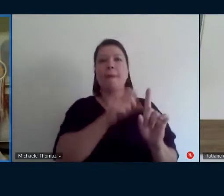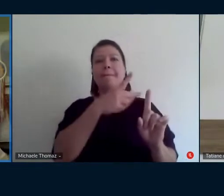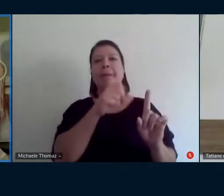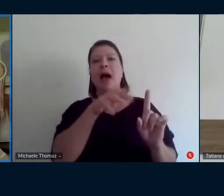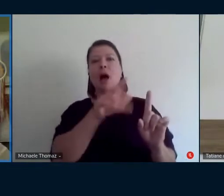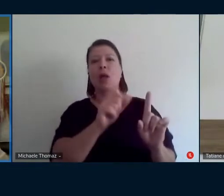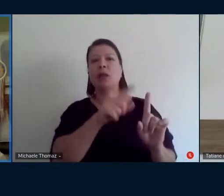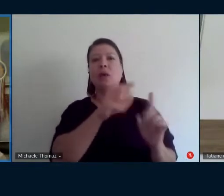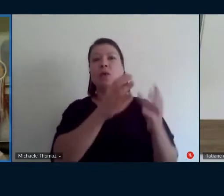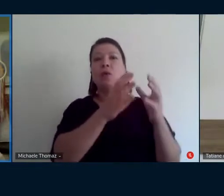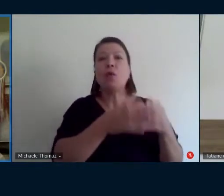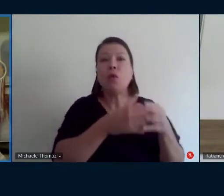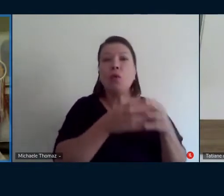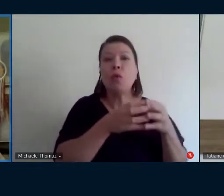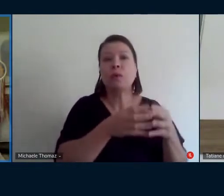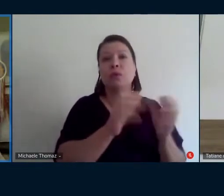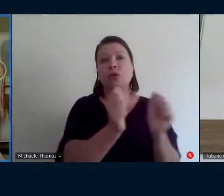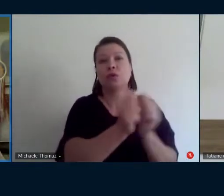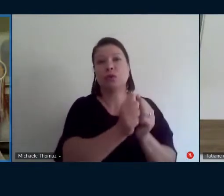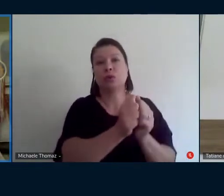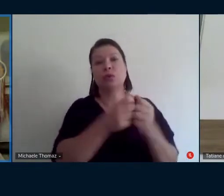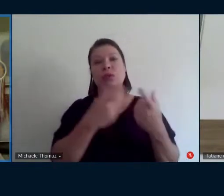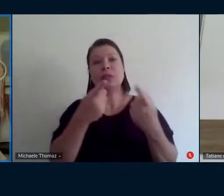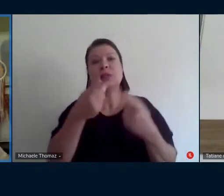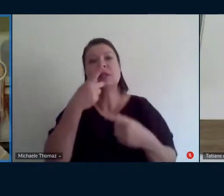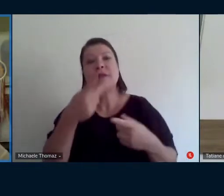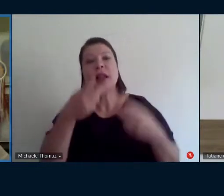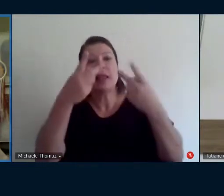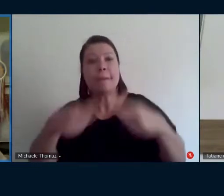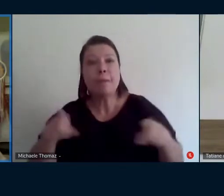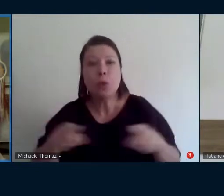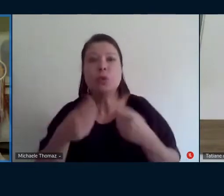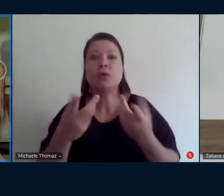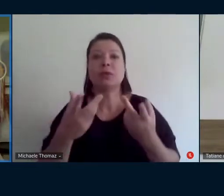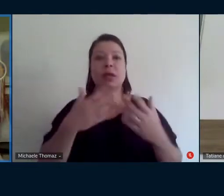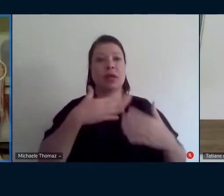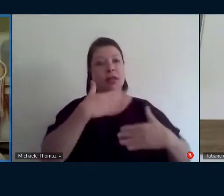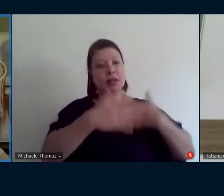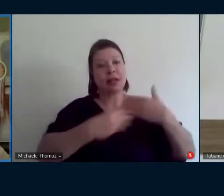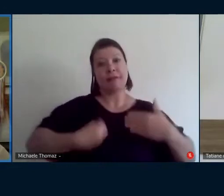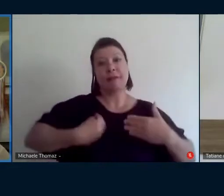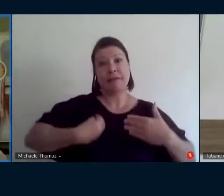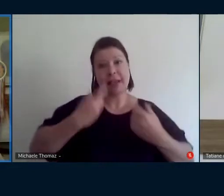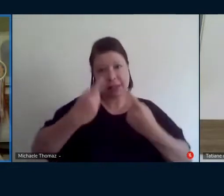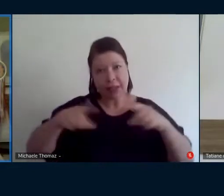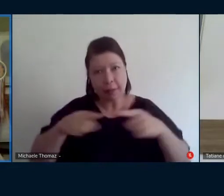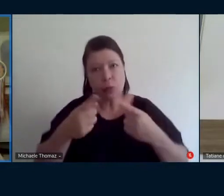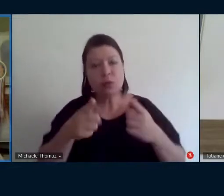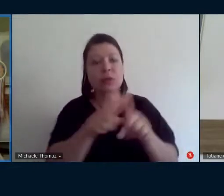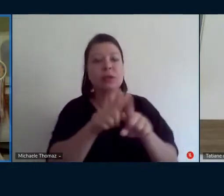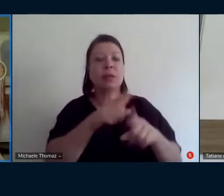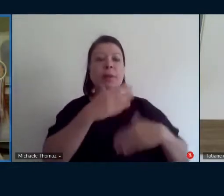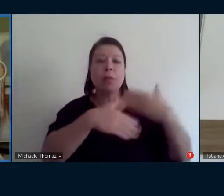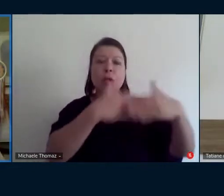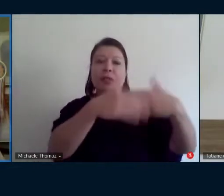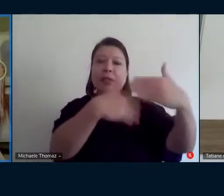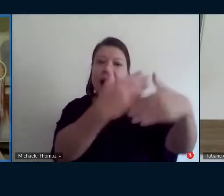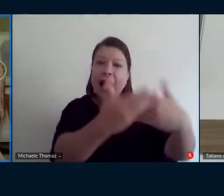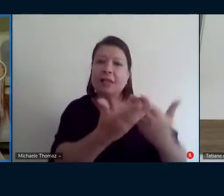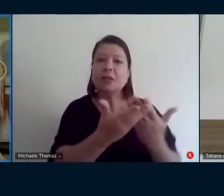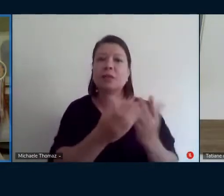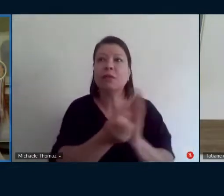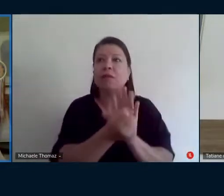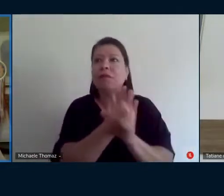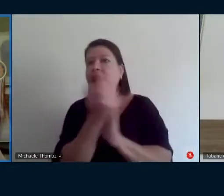musical você fala dos processos desconstrói processos únicos coloca como processos plurais